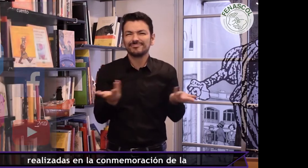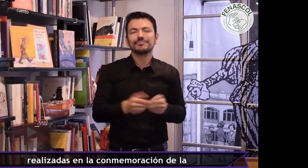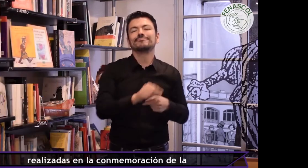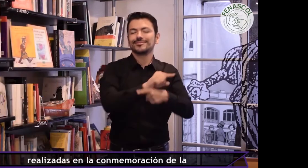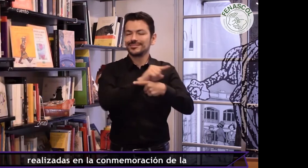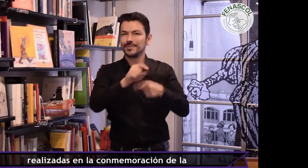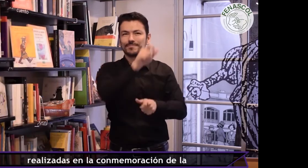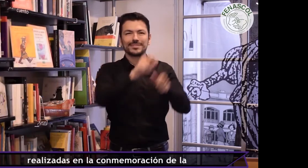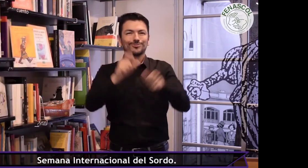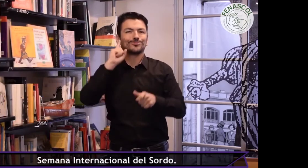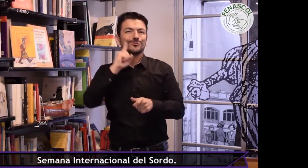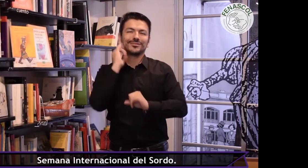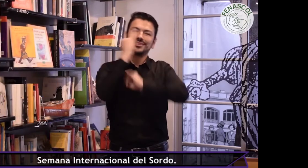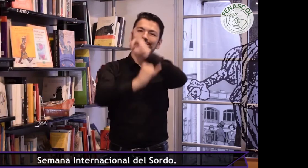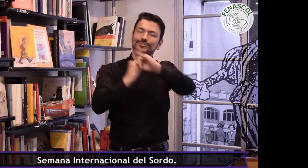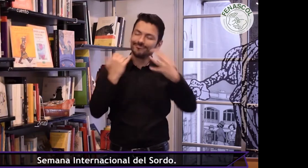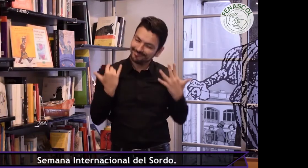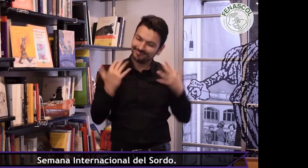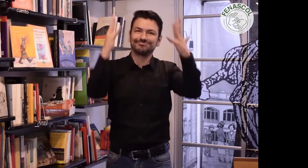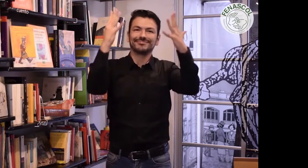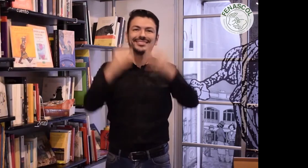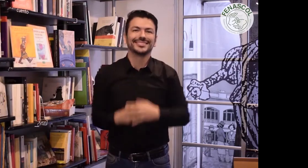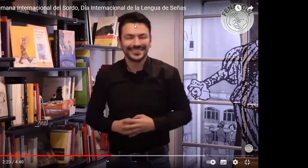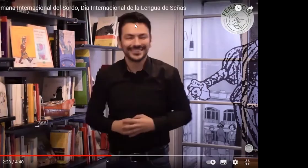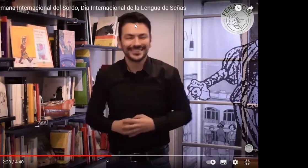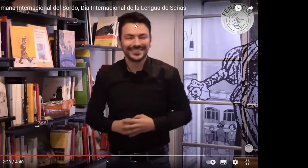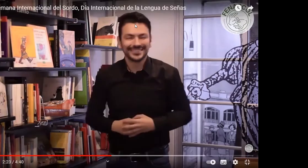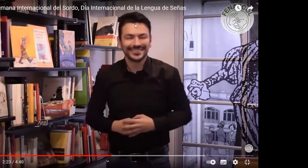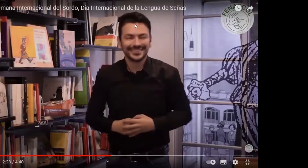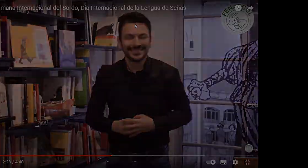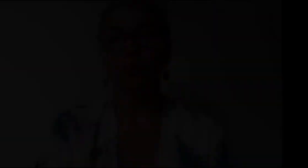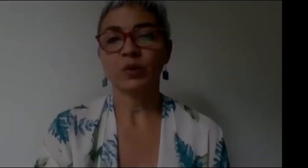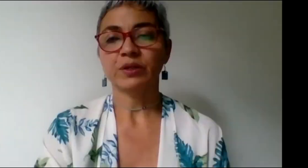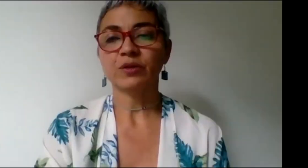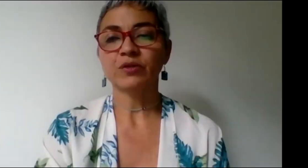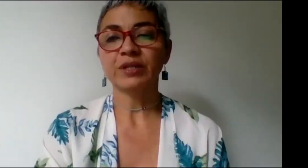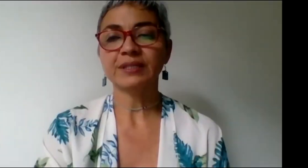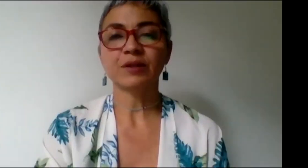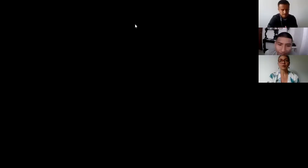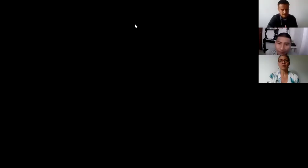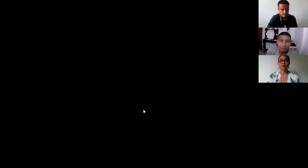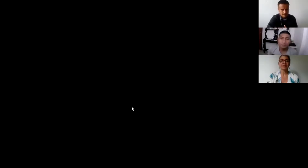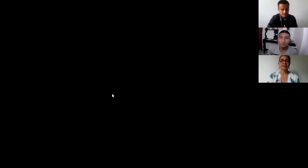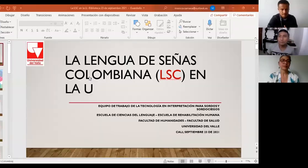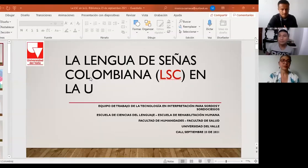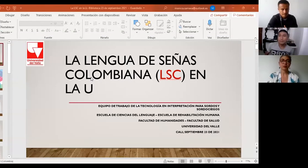conmemoración de la semana internacional del sordo bueno entonces como ustedes están viendo